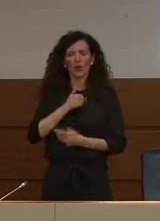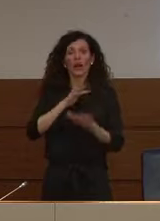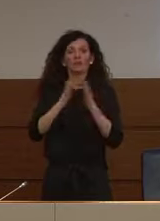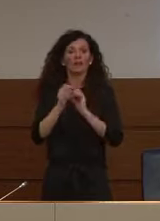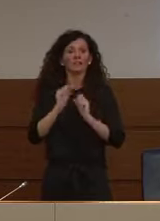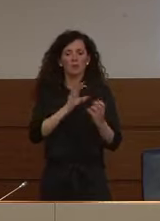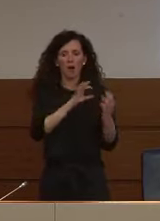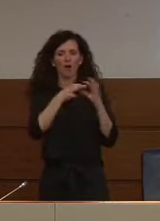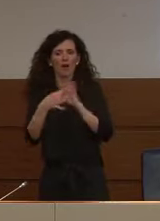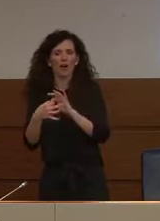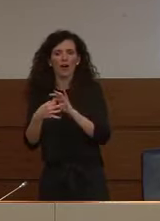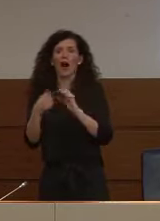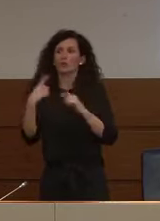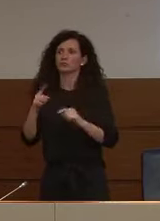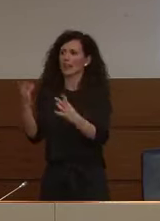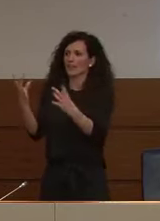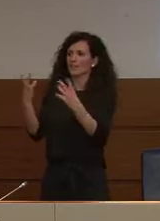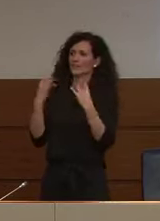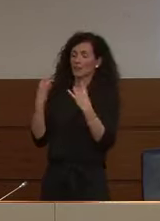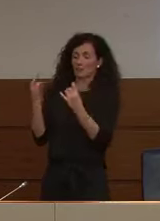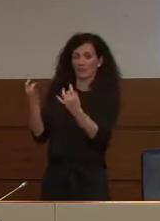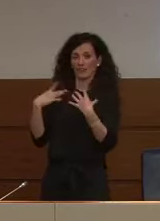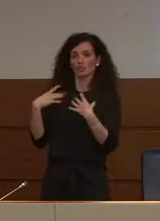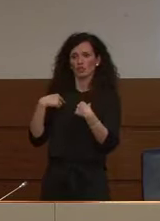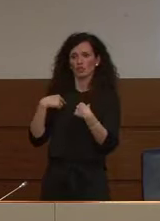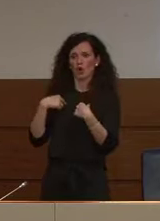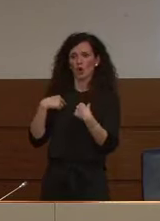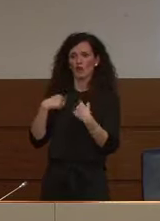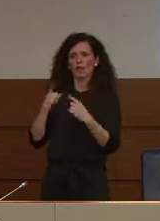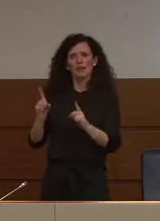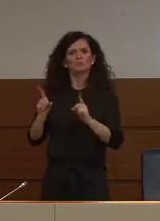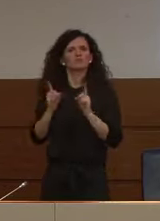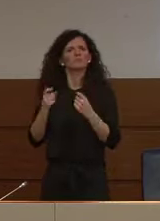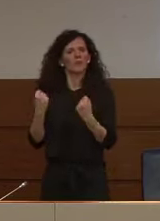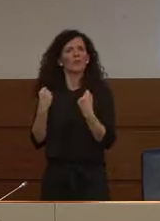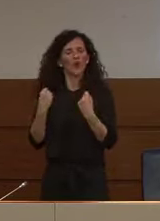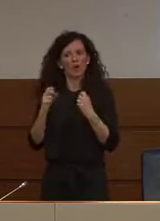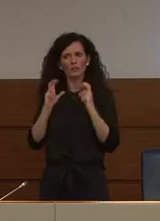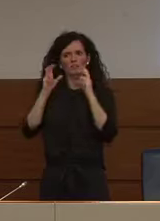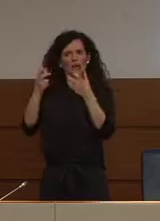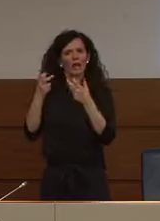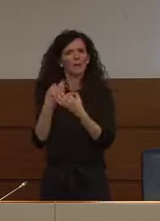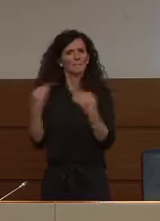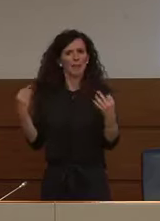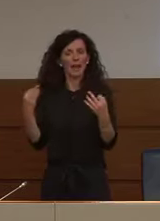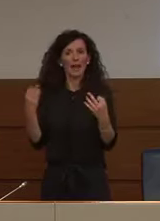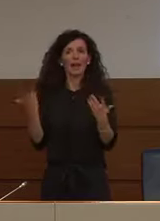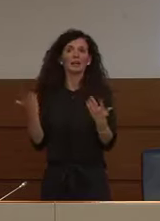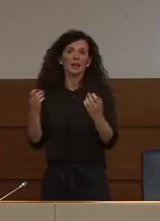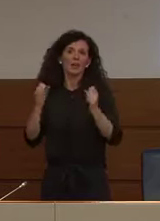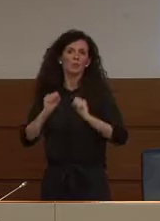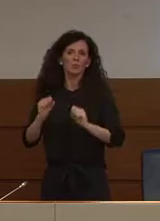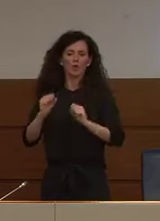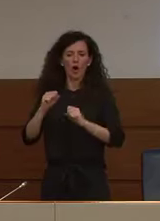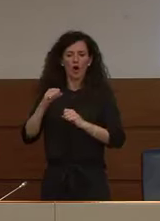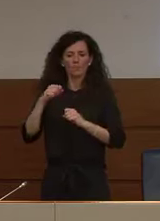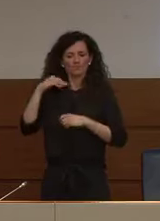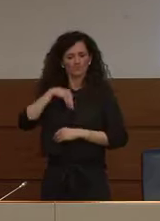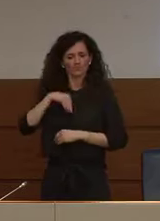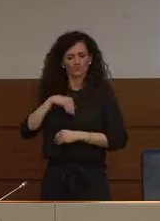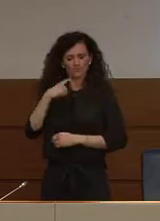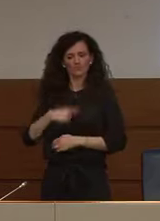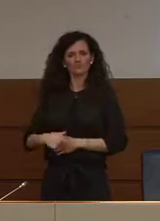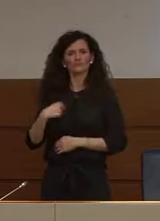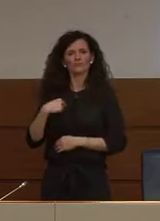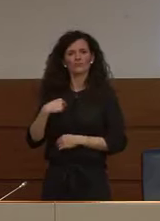sarà perché forse i loro sistemi di difesa rispetto a